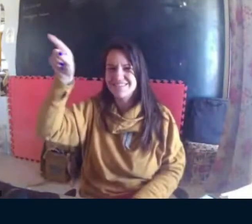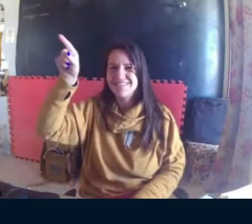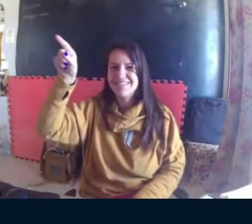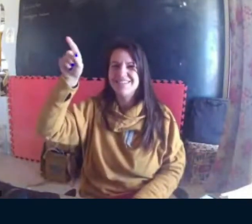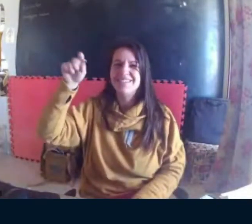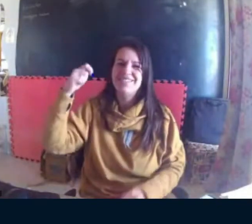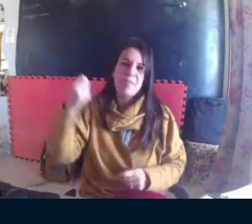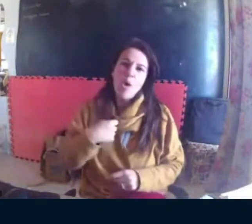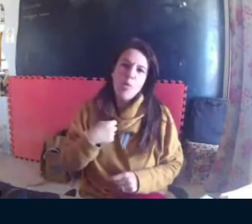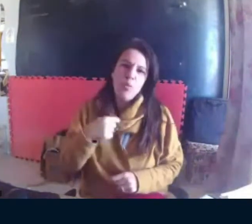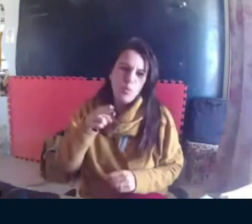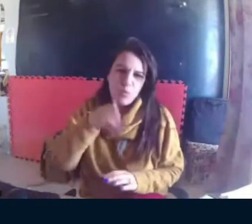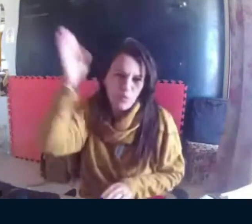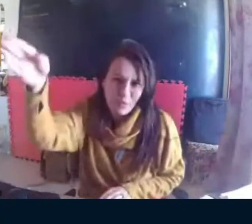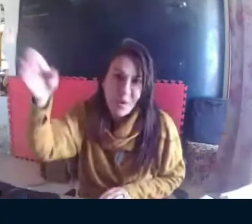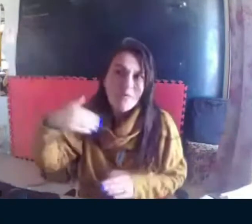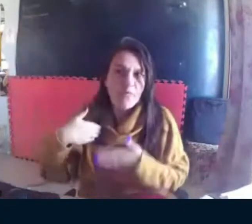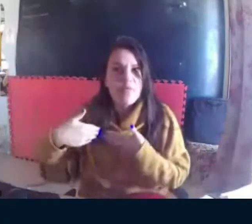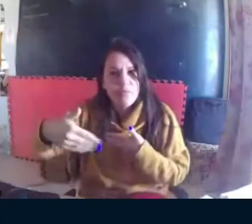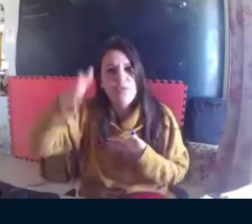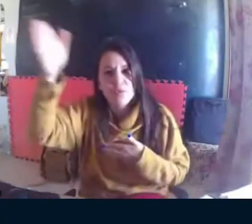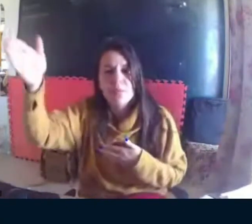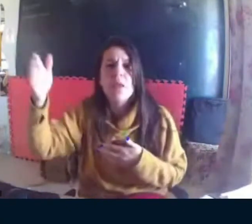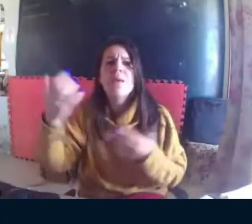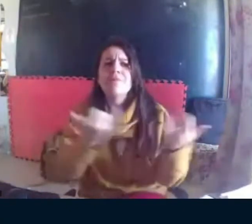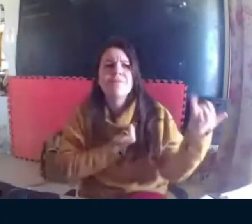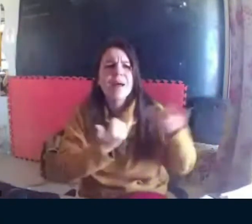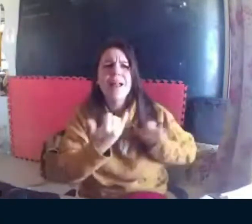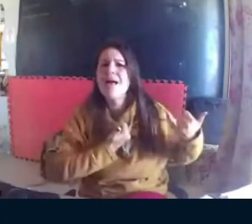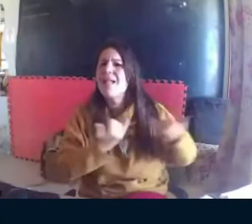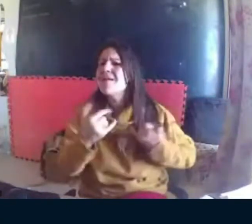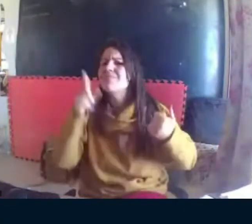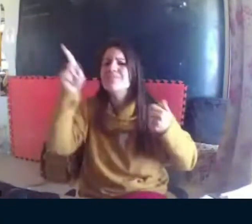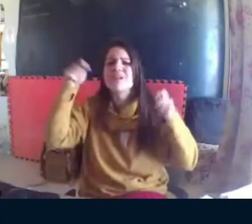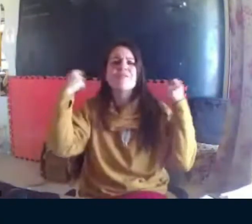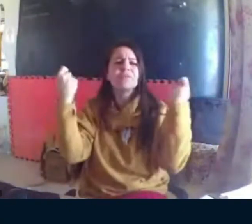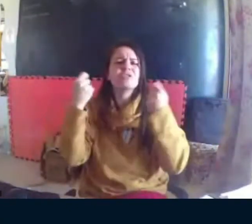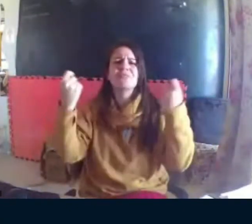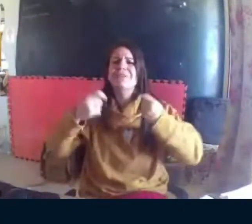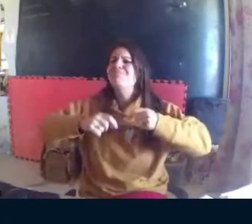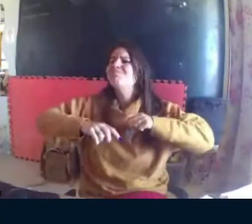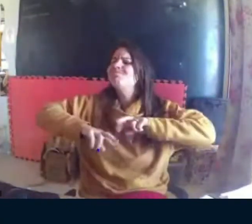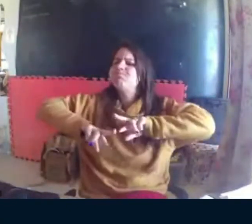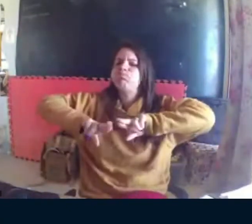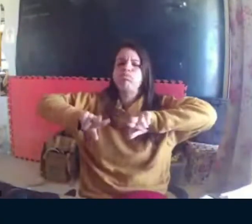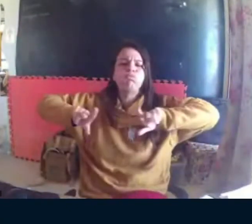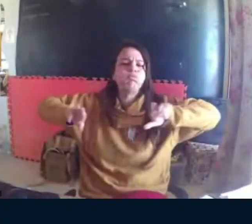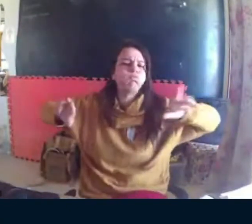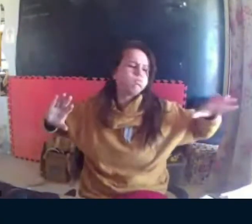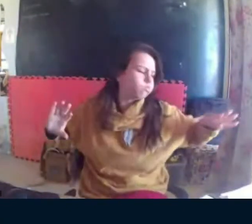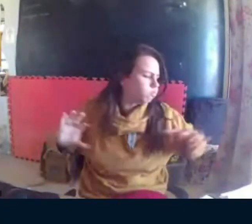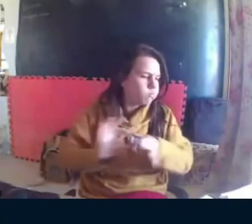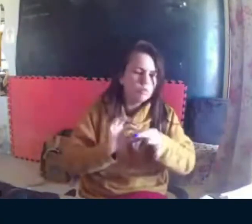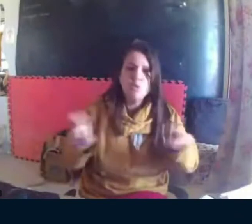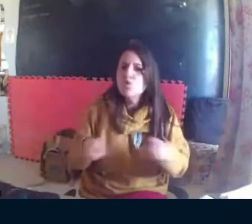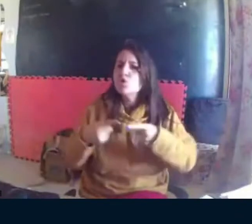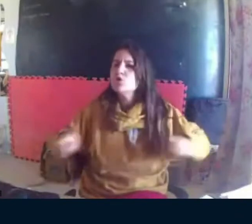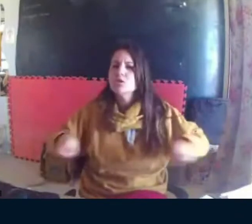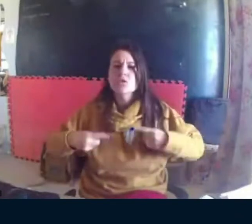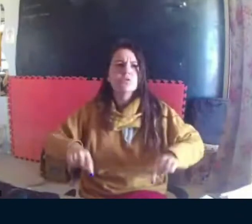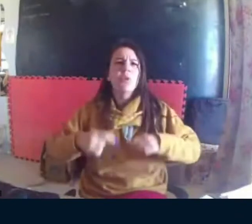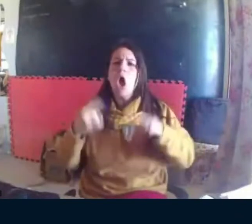No aquele festival que há na França, eu nunca fui, pretendo ir um dia, mas me falam muito bem desse festival,